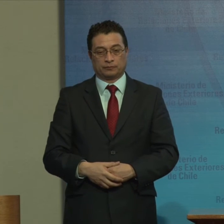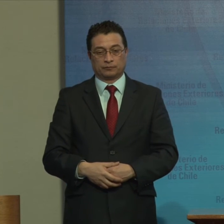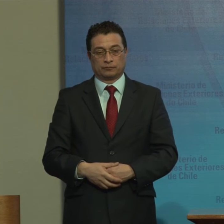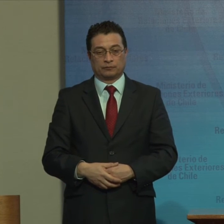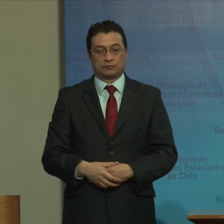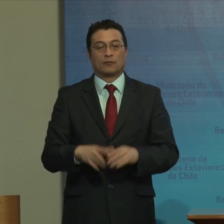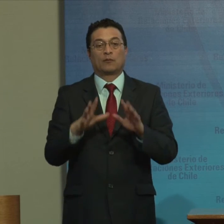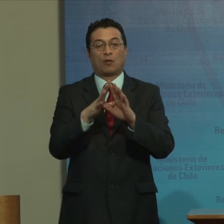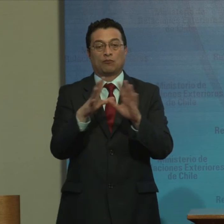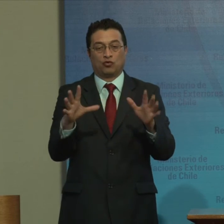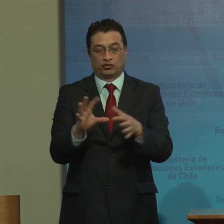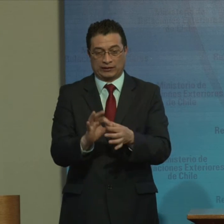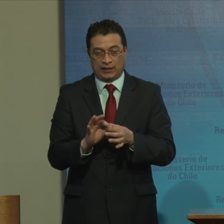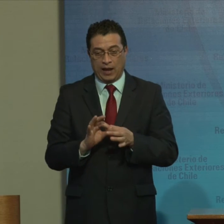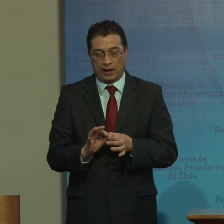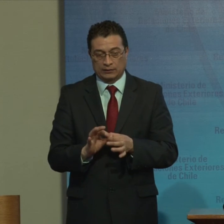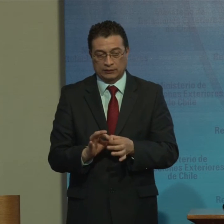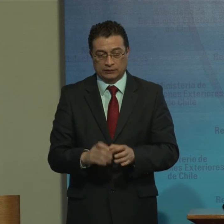Muchas gracias